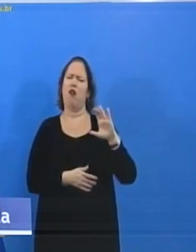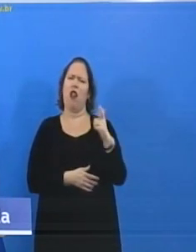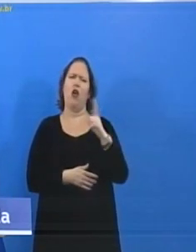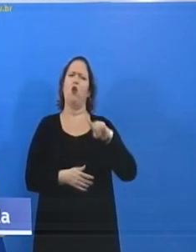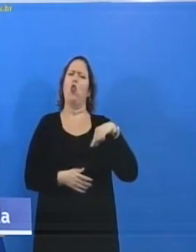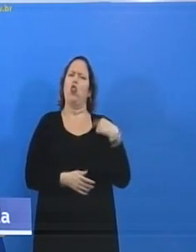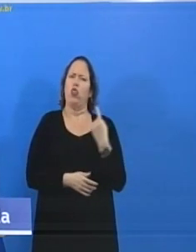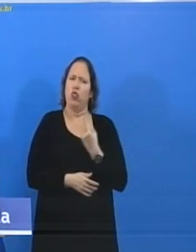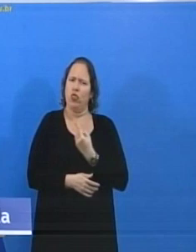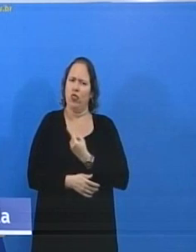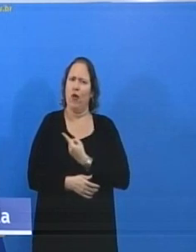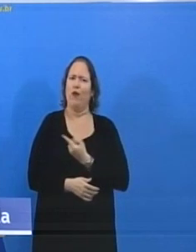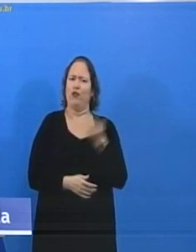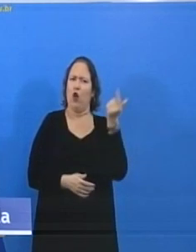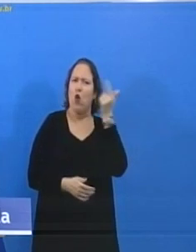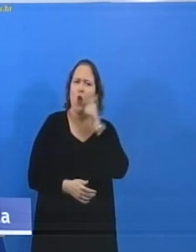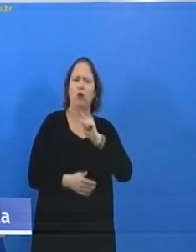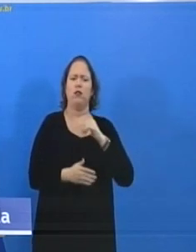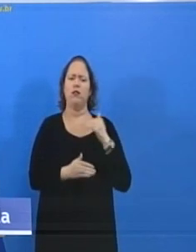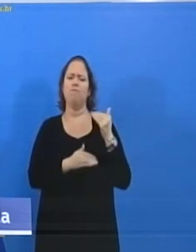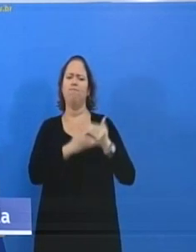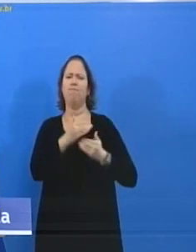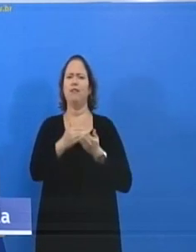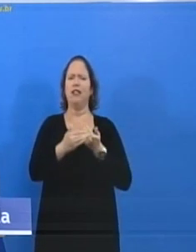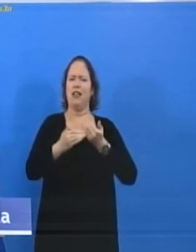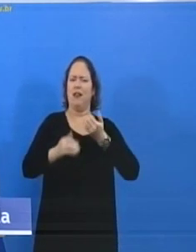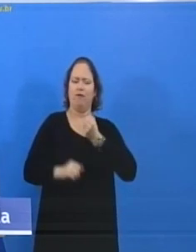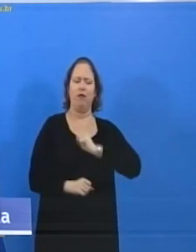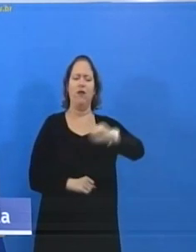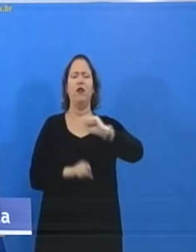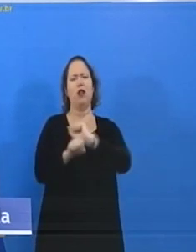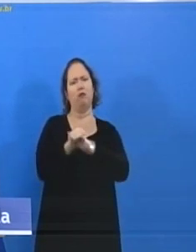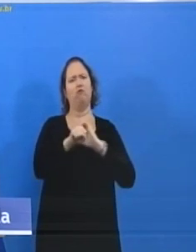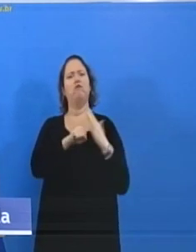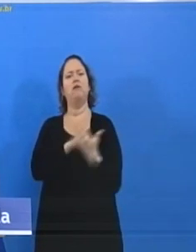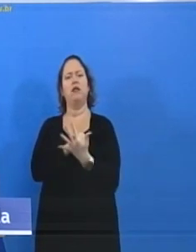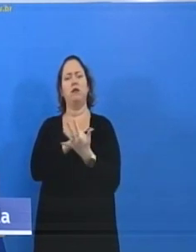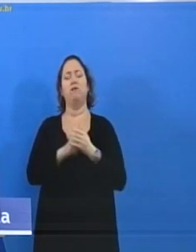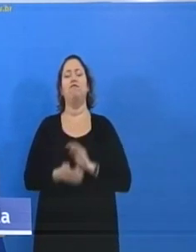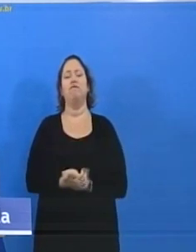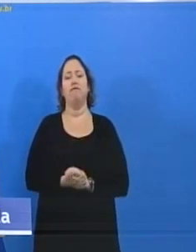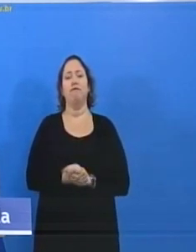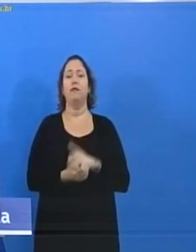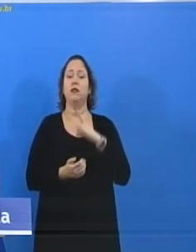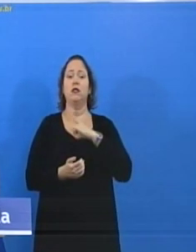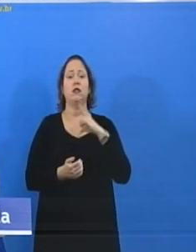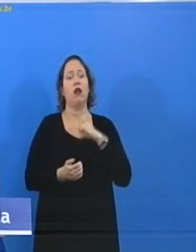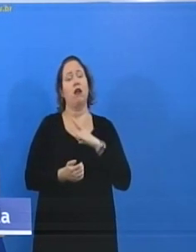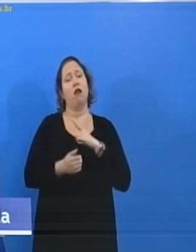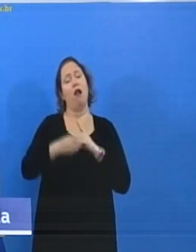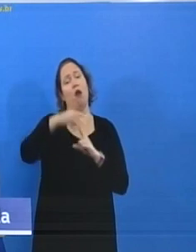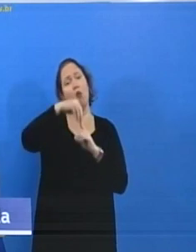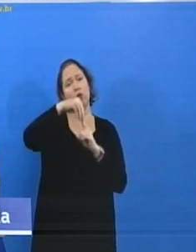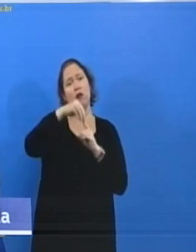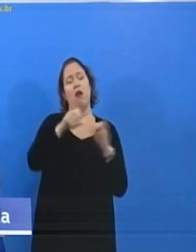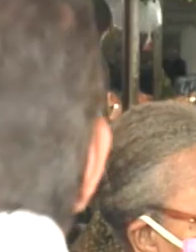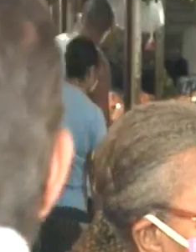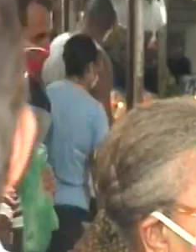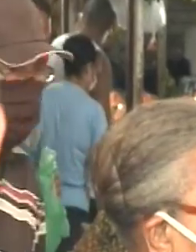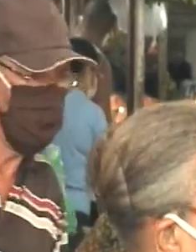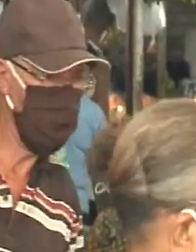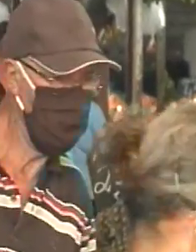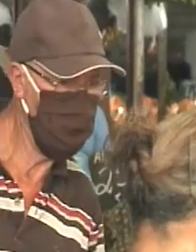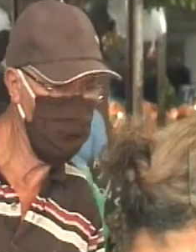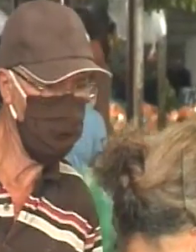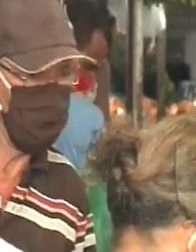atravessar melhor essa pandemia. E esse é o único caminho que a gente tem para salvar mais vidas